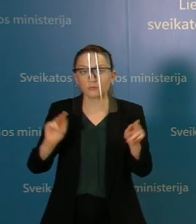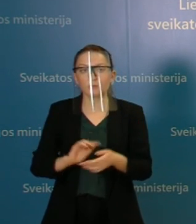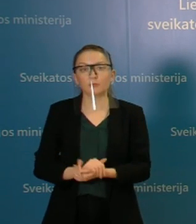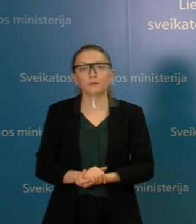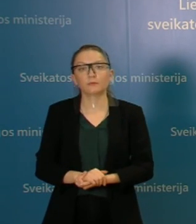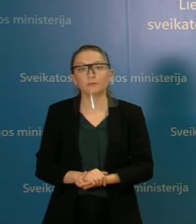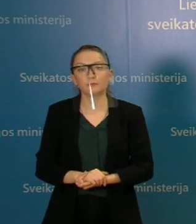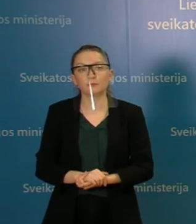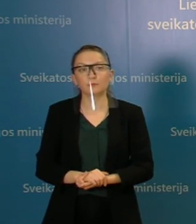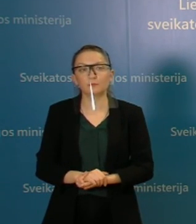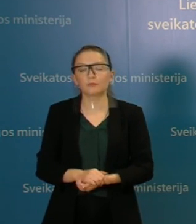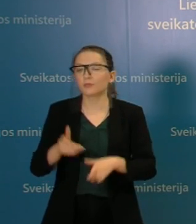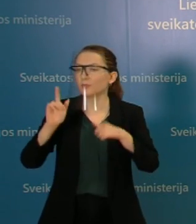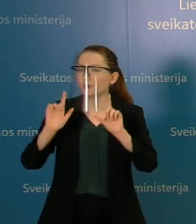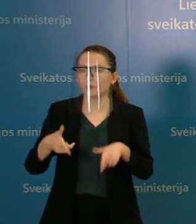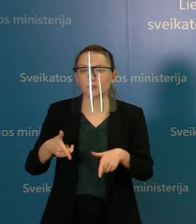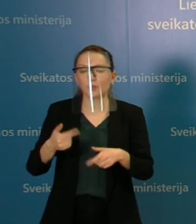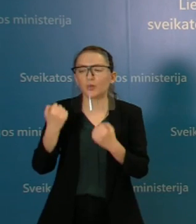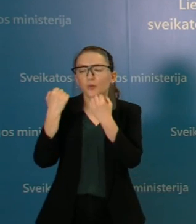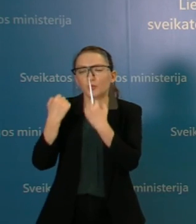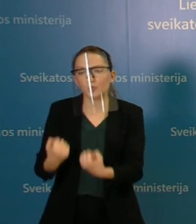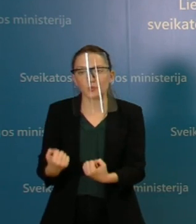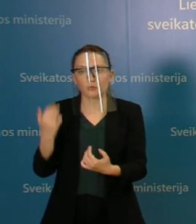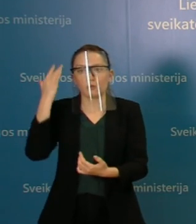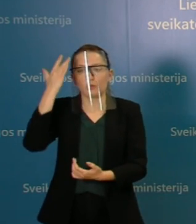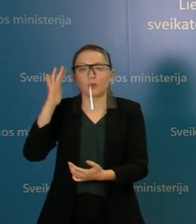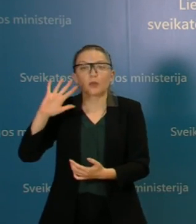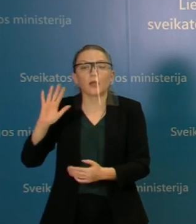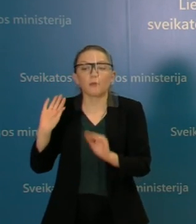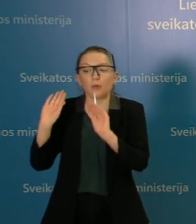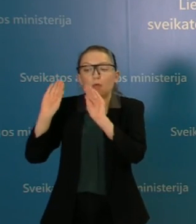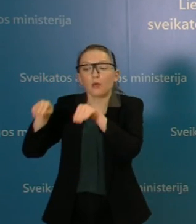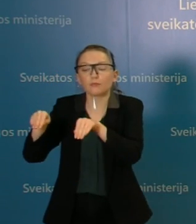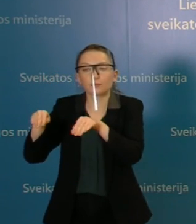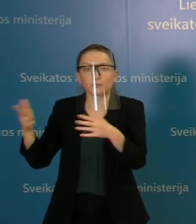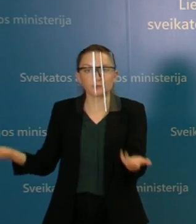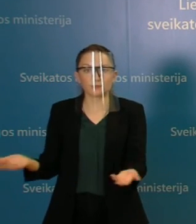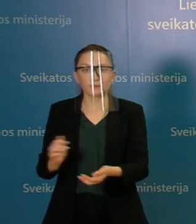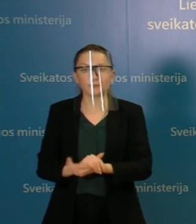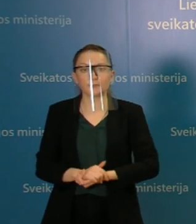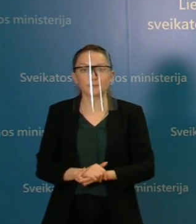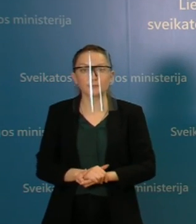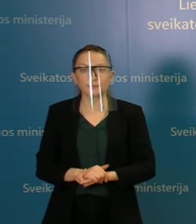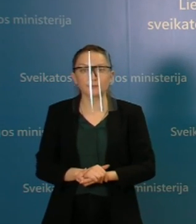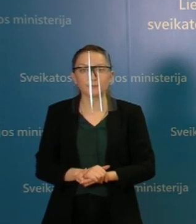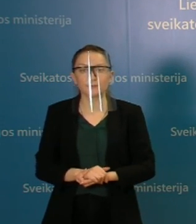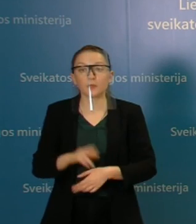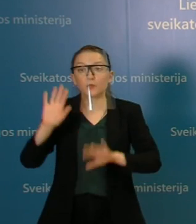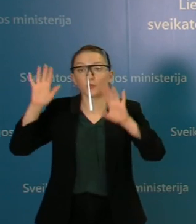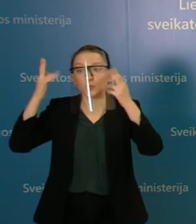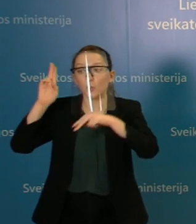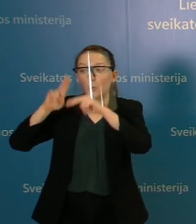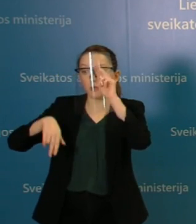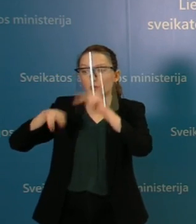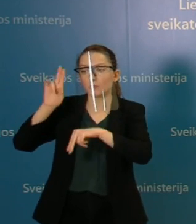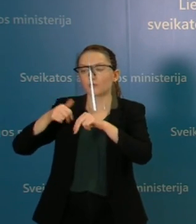tikrai sudėtingai įsivaizduoti, tokias lauko lygoninės, nes pastačius, kur